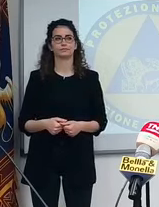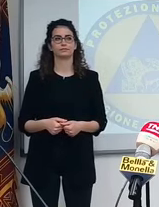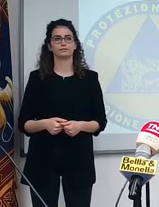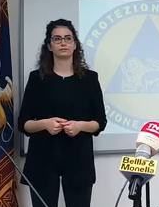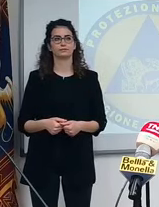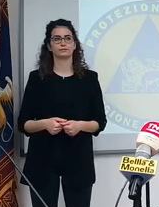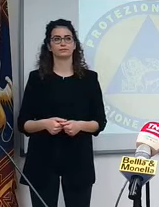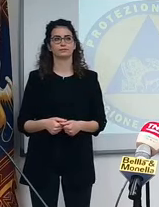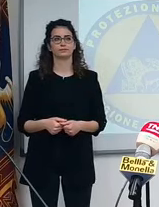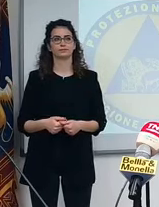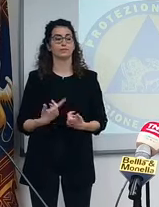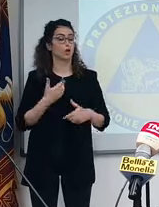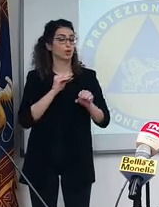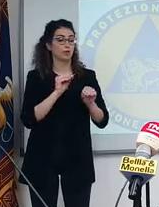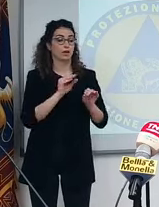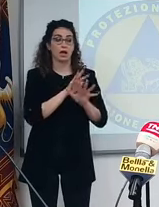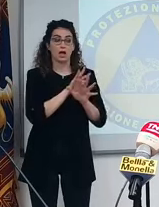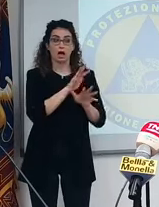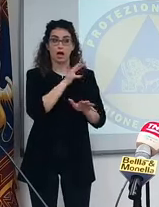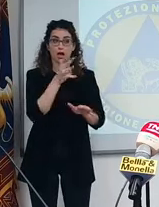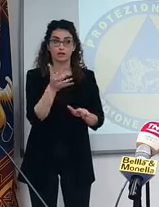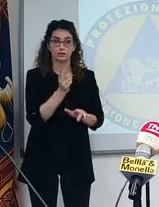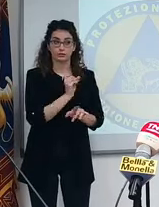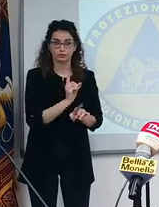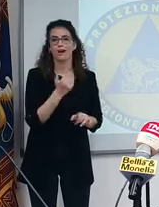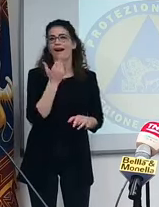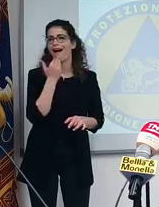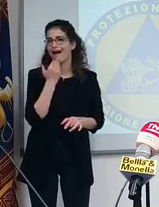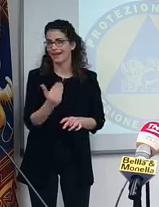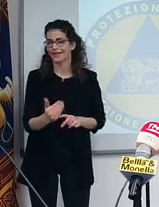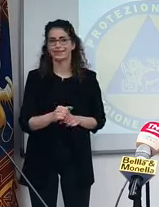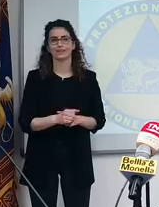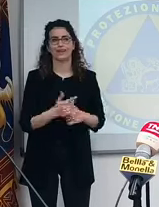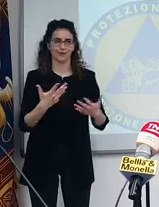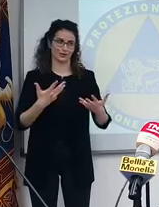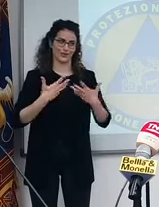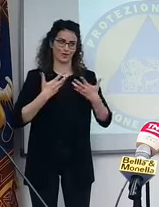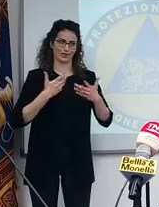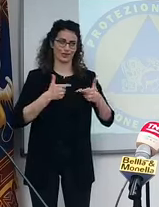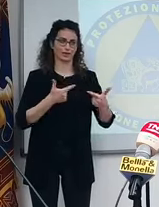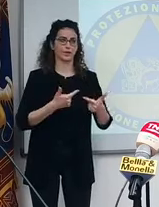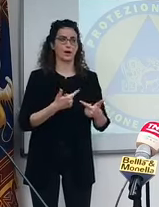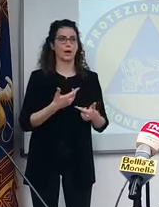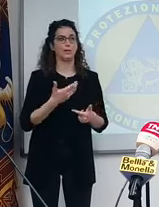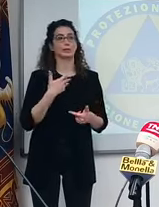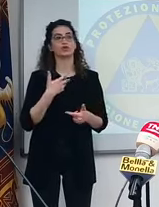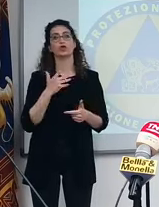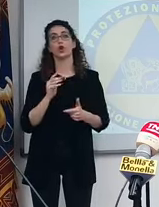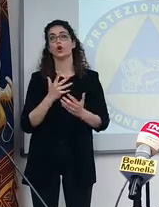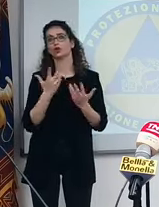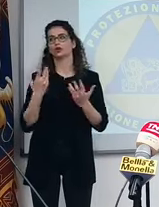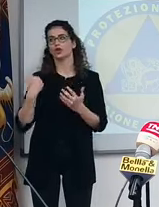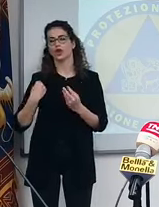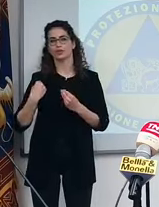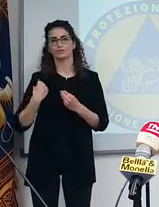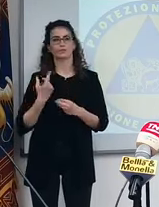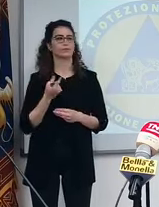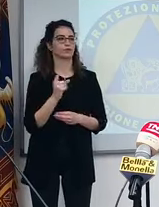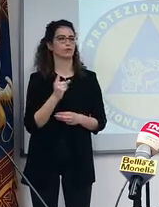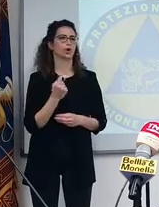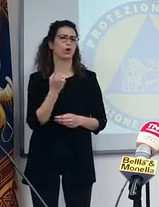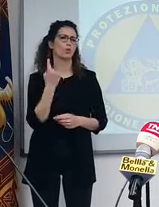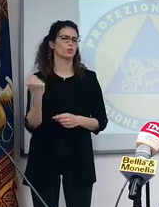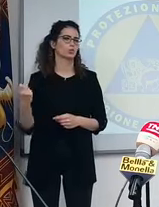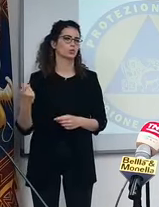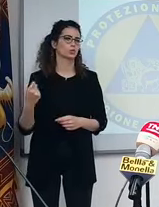Non ho altre domande, così la faccio contento. Però ne ho dieci dei... No, è una